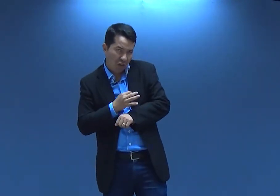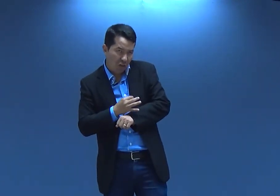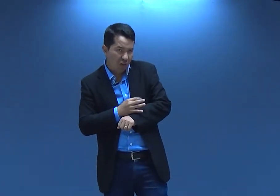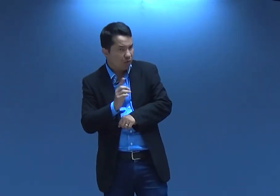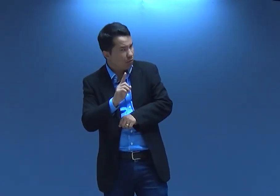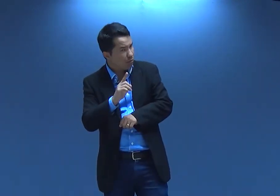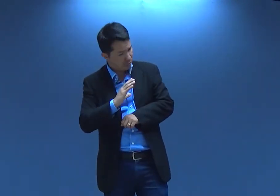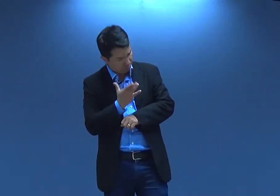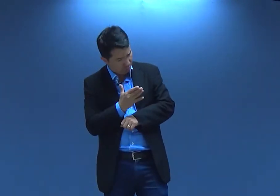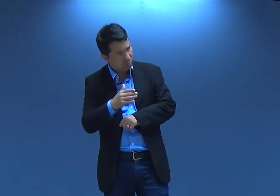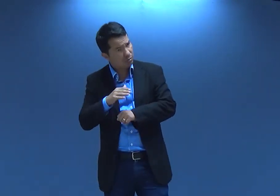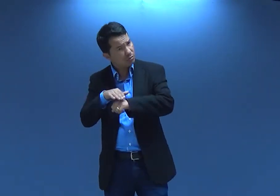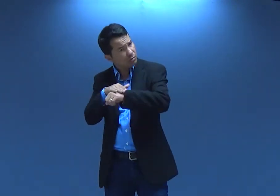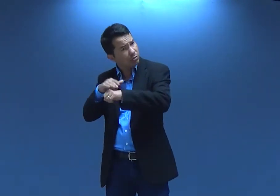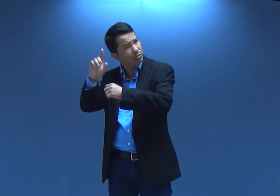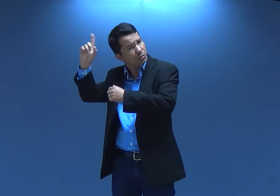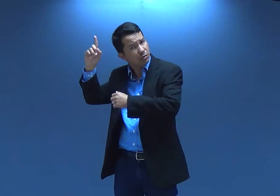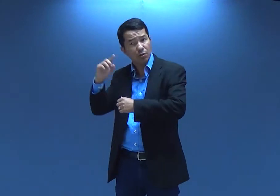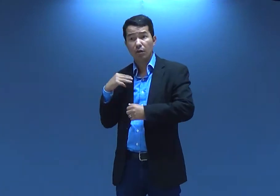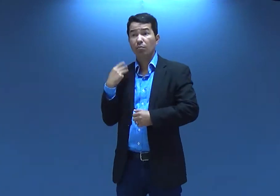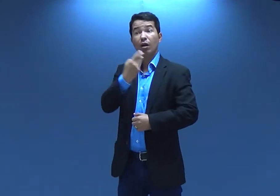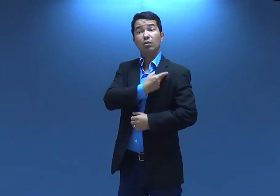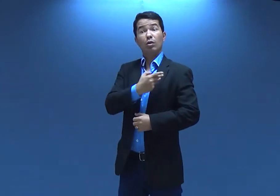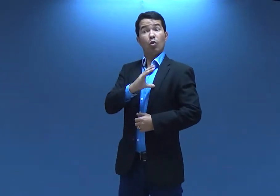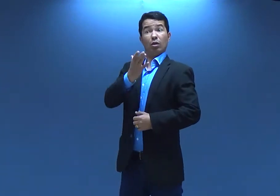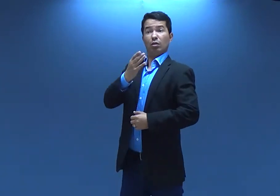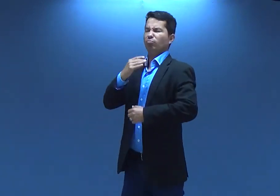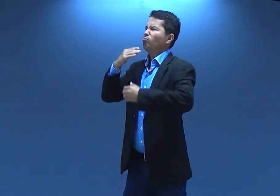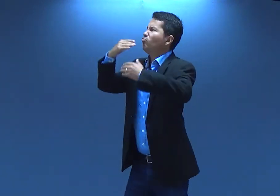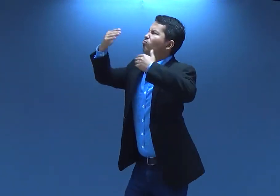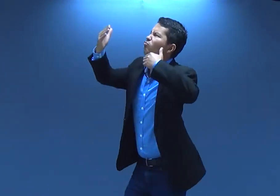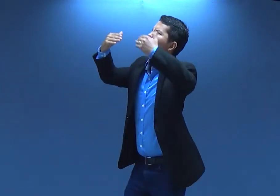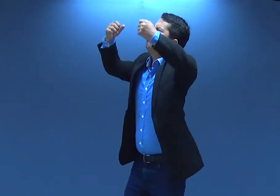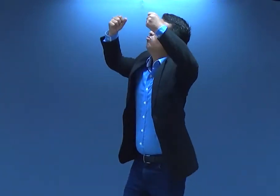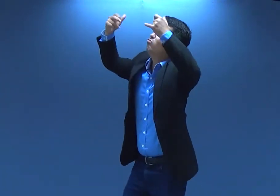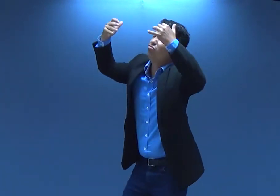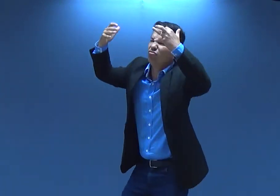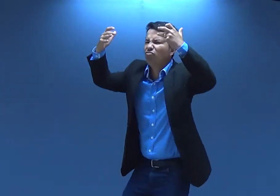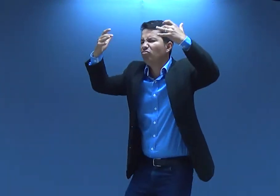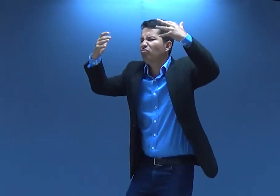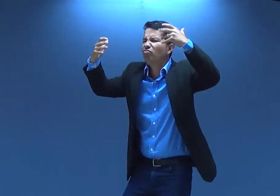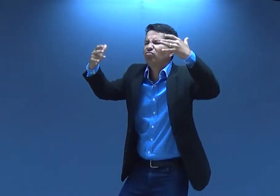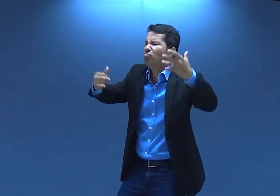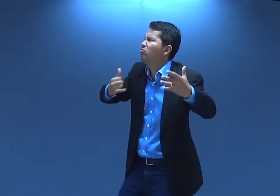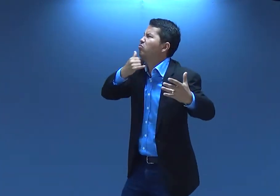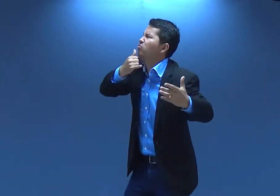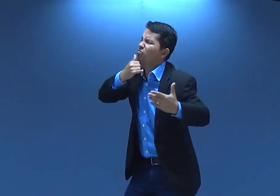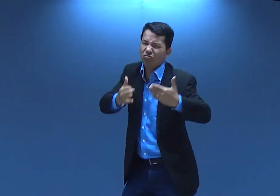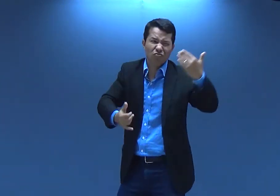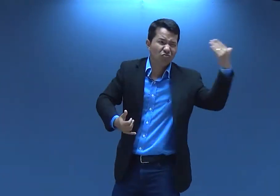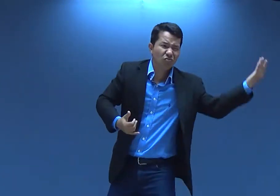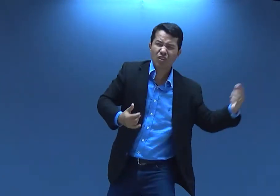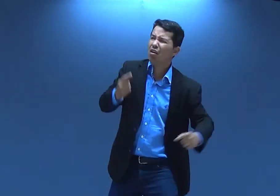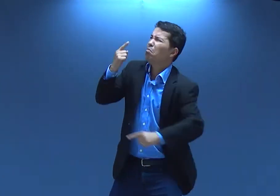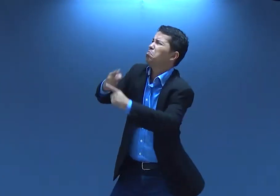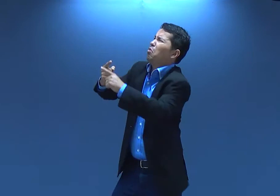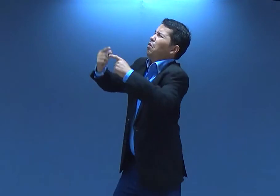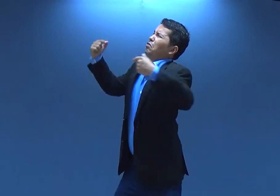quieto, suportando. Não, tenha coragem, converse com Deus. Maria teve essa coragem. Ela explicou toda essa tristeza.